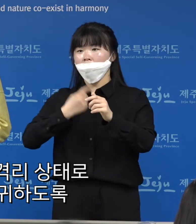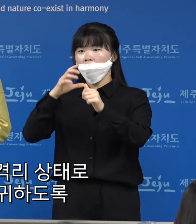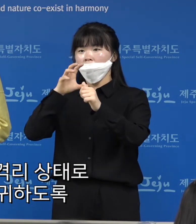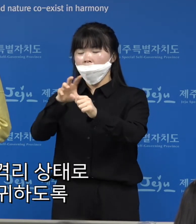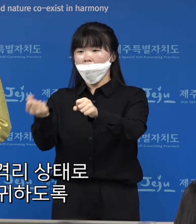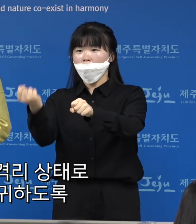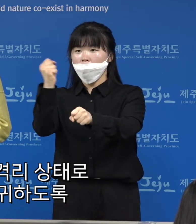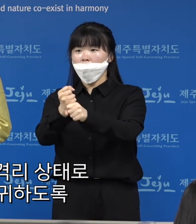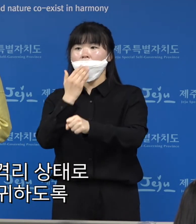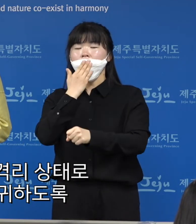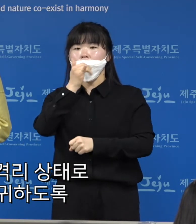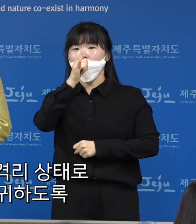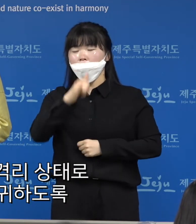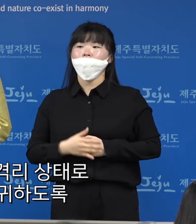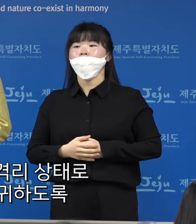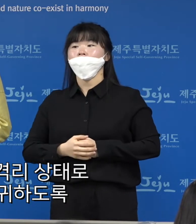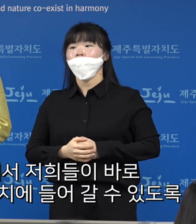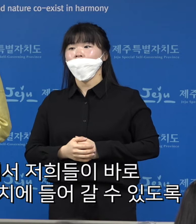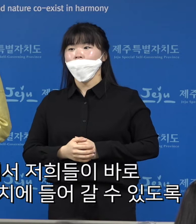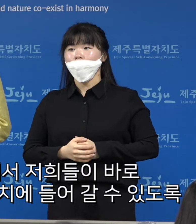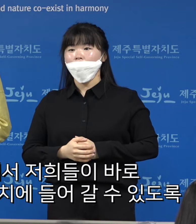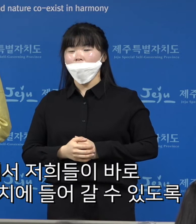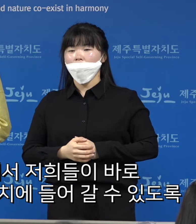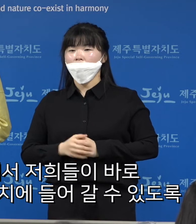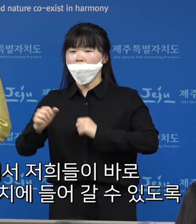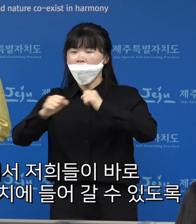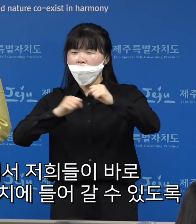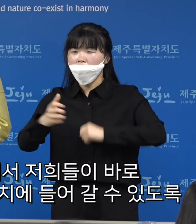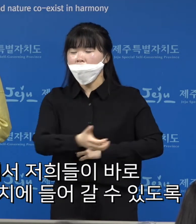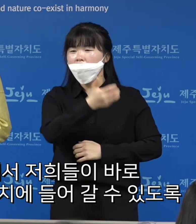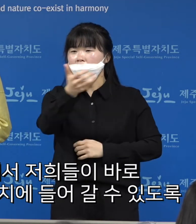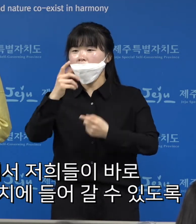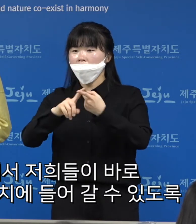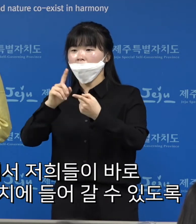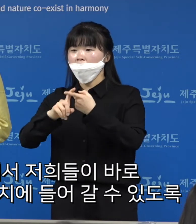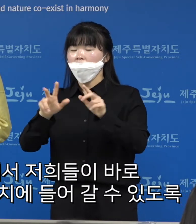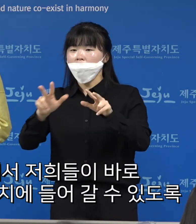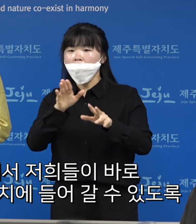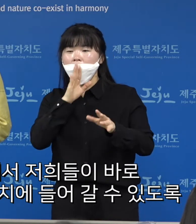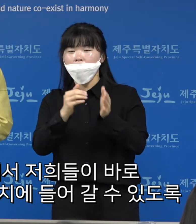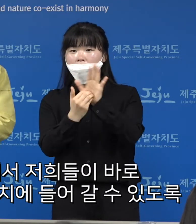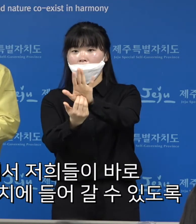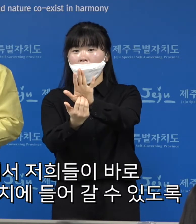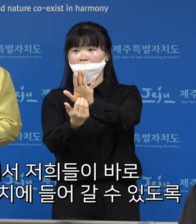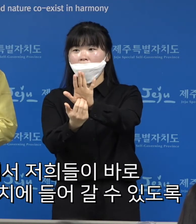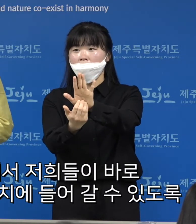복귀하도록 그리고 그 움직인 동선에 대해서 저희들이 바로 예방적인